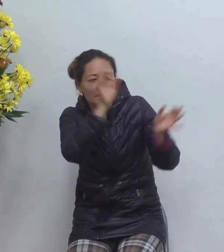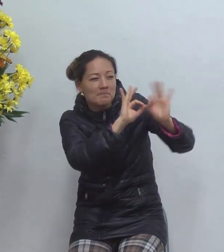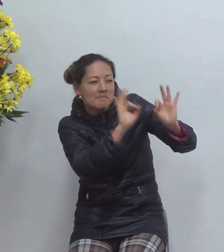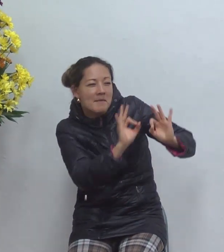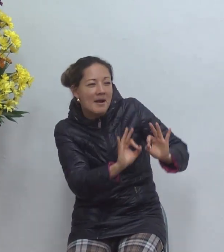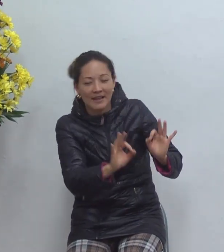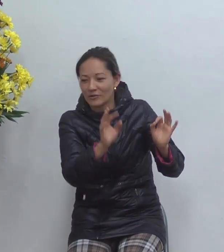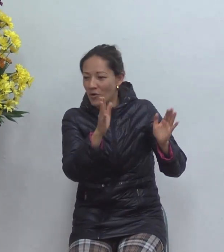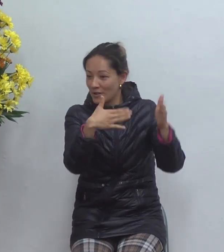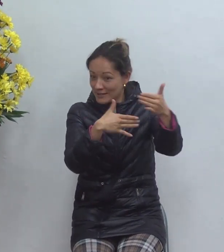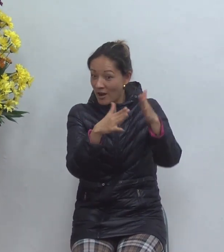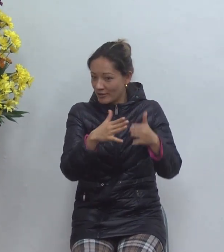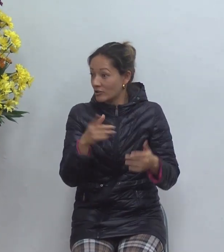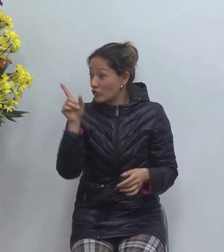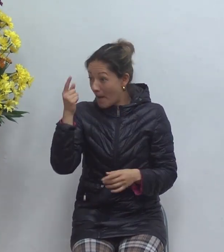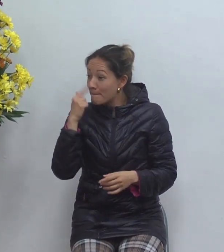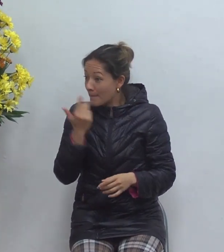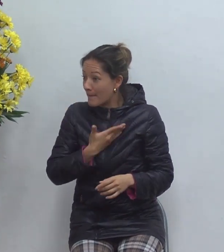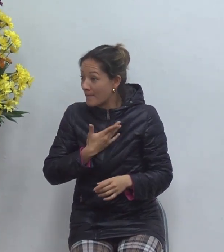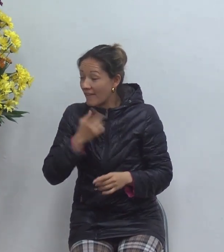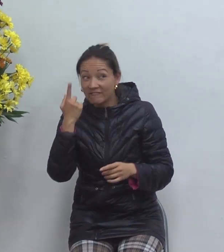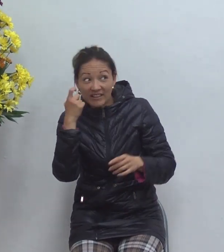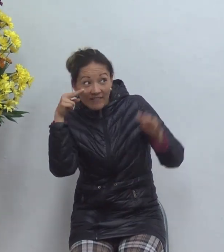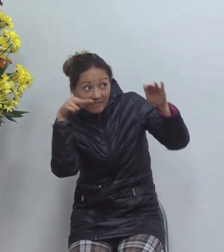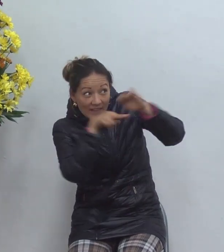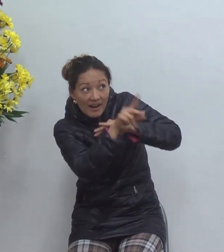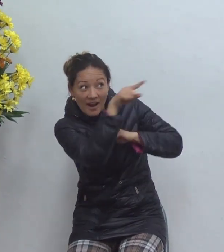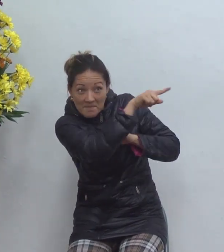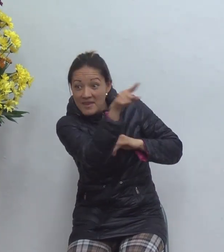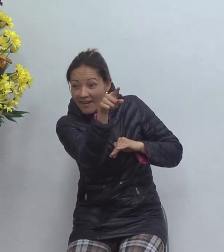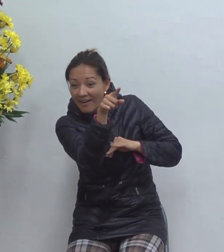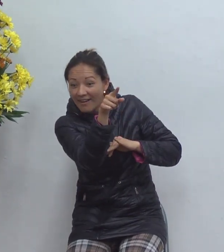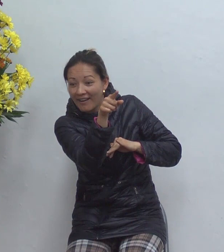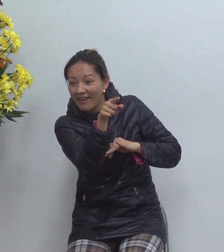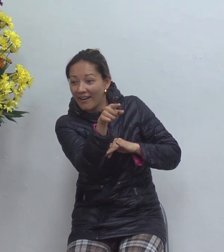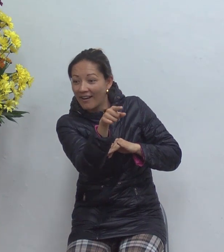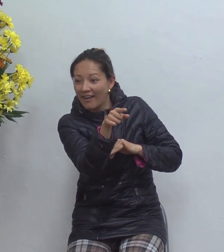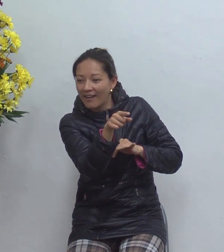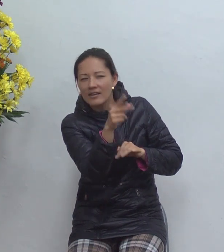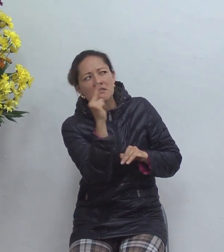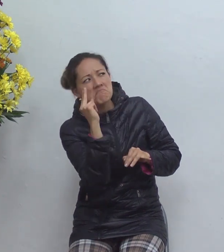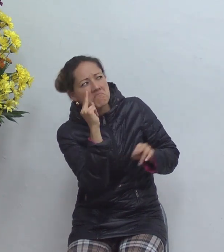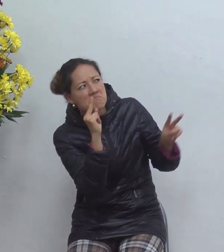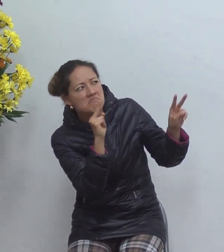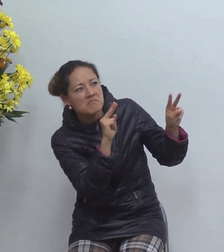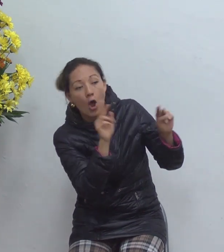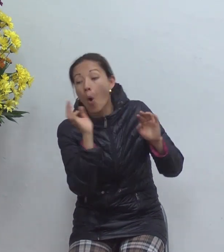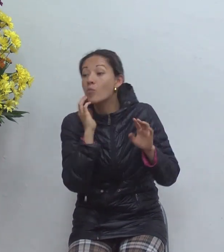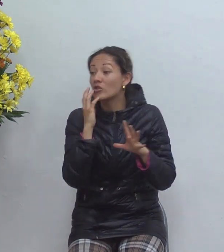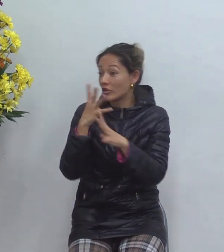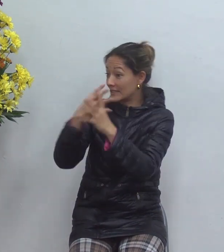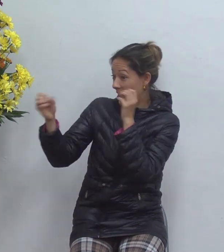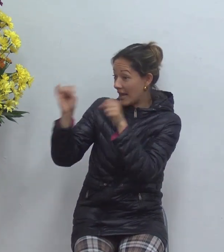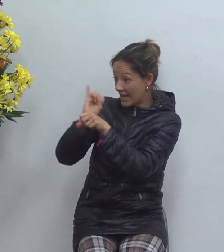es papá y no ha ido a las escuelas de la escuela dominical vaya y mire o al menos tomese el trabajo a la salida de la iglesia en el almuerzo